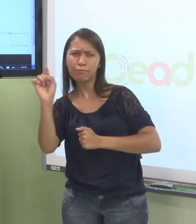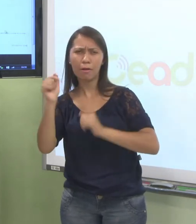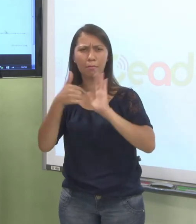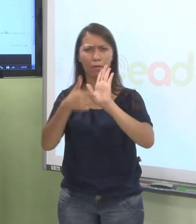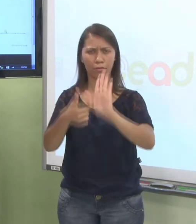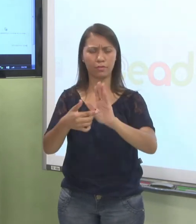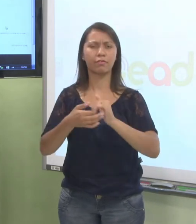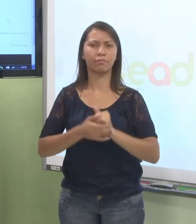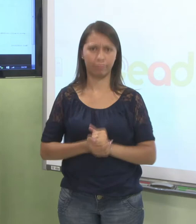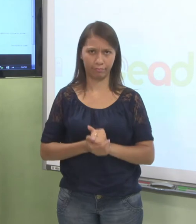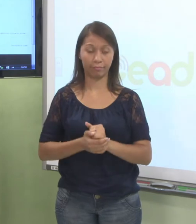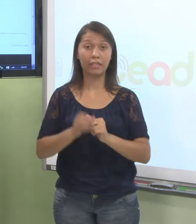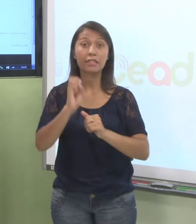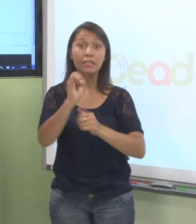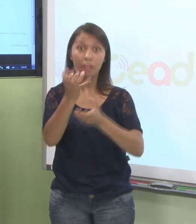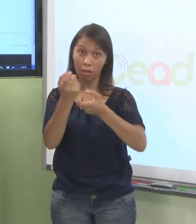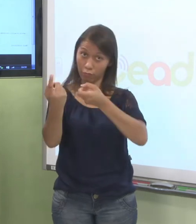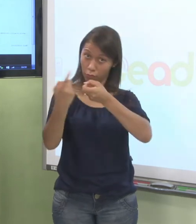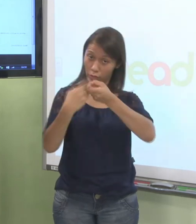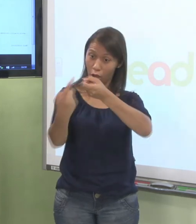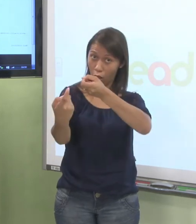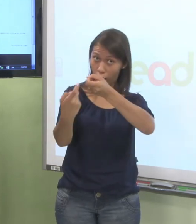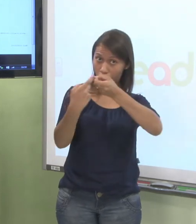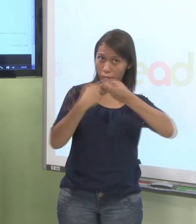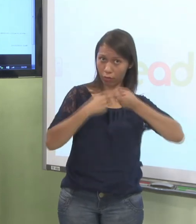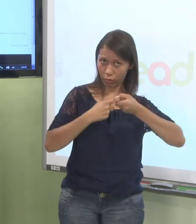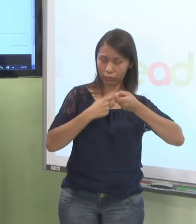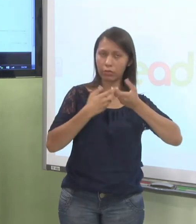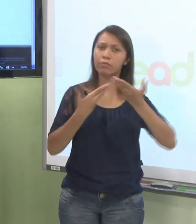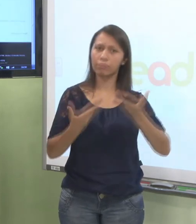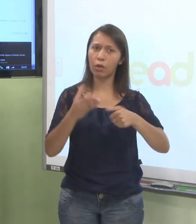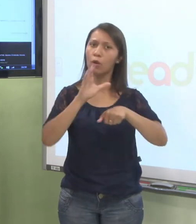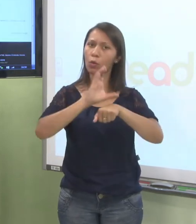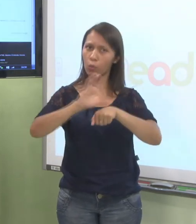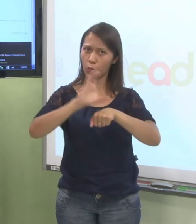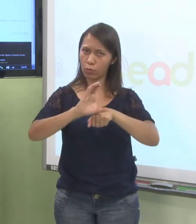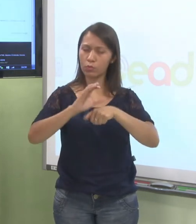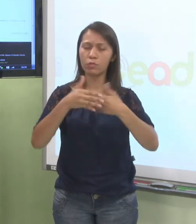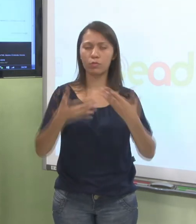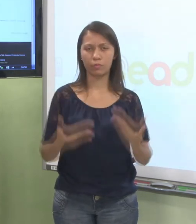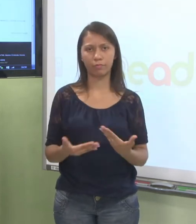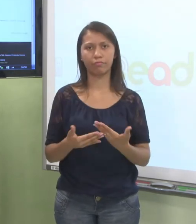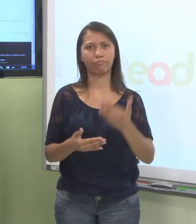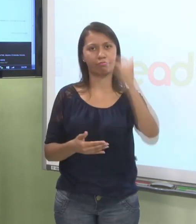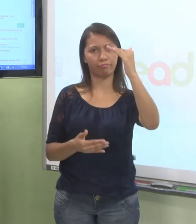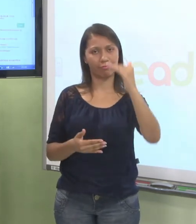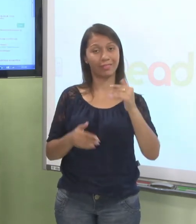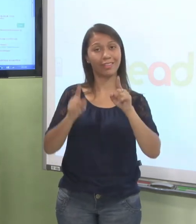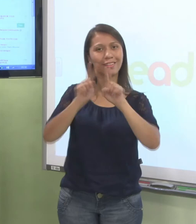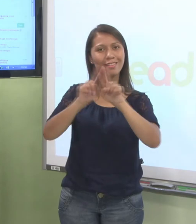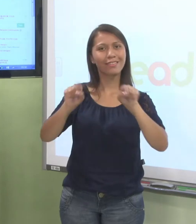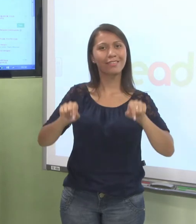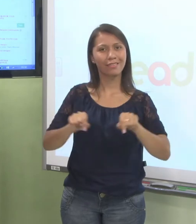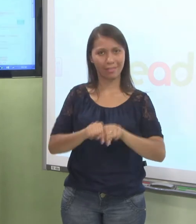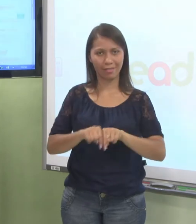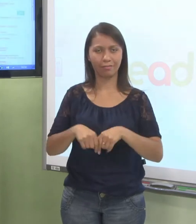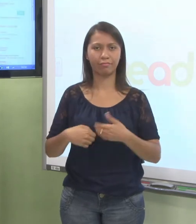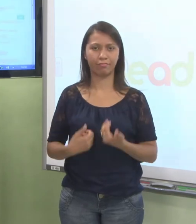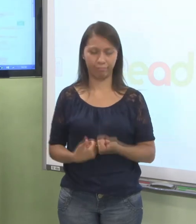voltar para a sala? Vou clicar aqui em meus cursos. E na sala que a gente estava. Aqui, voltei à